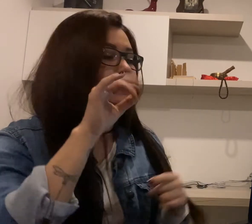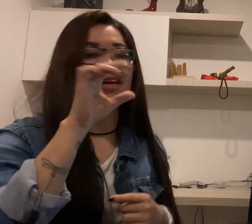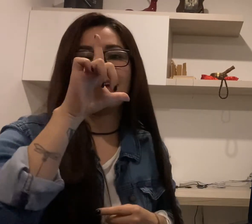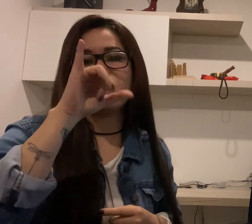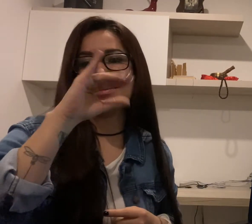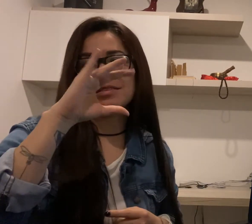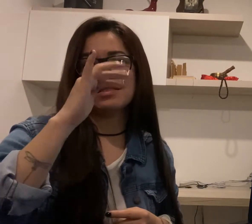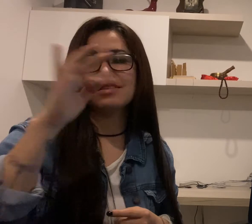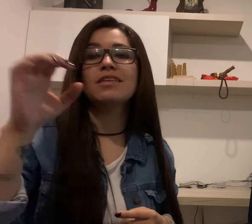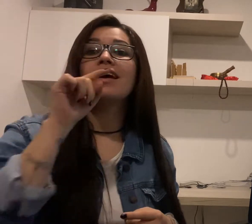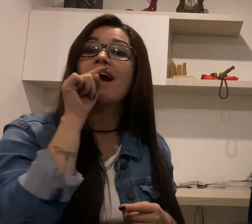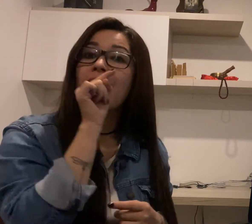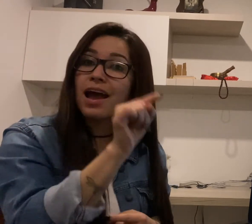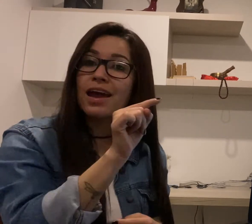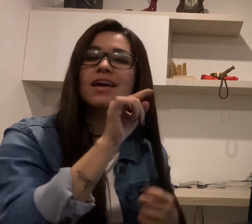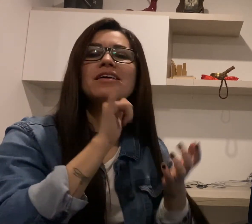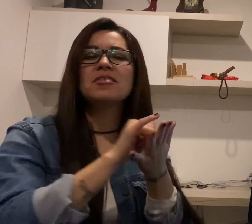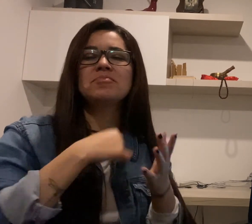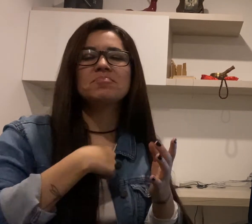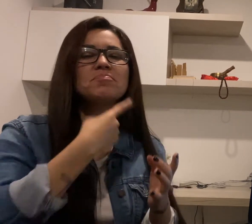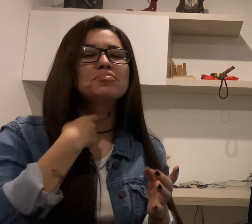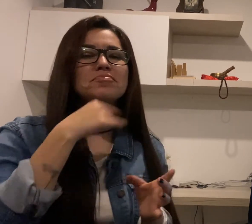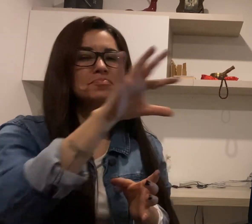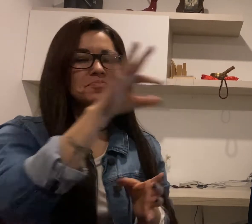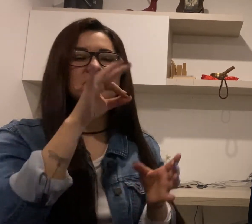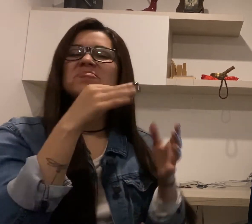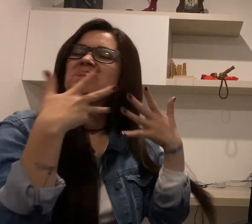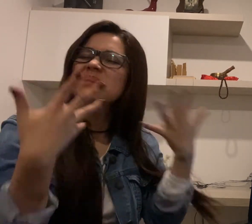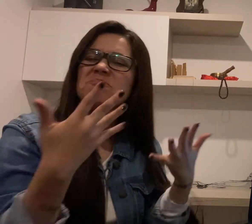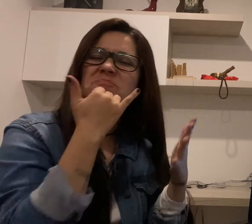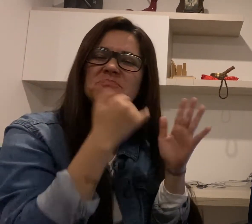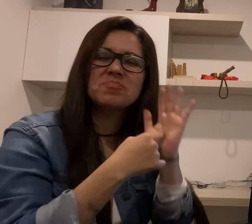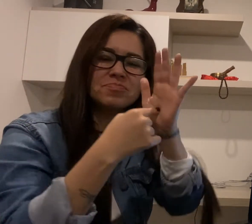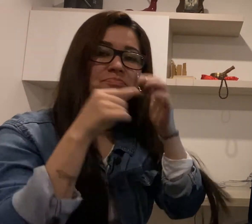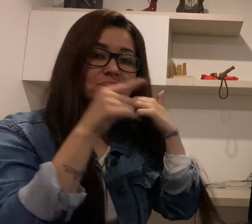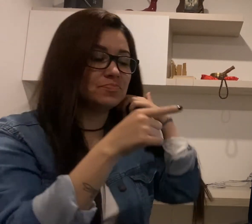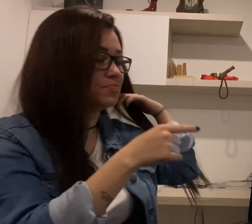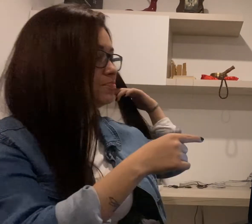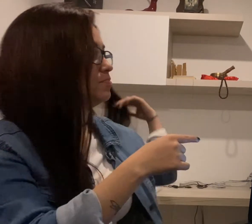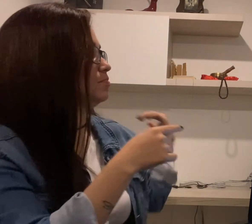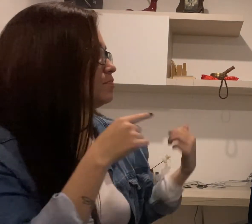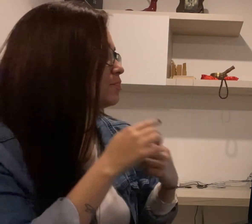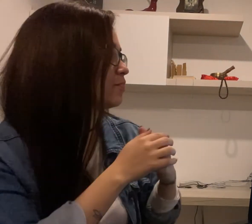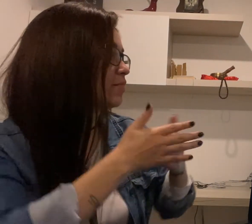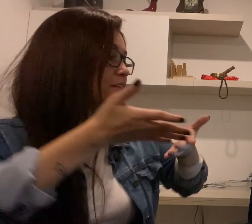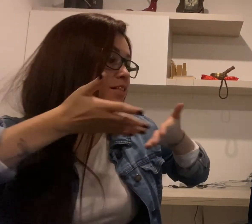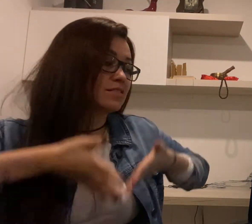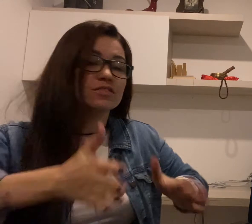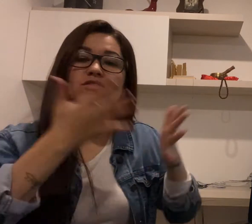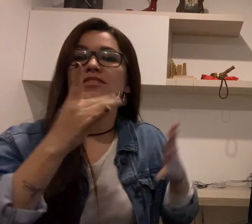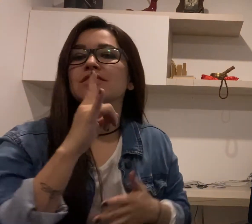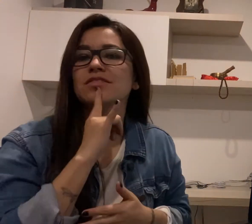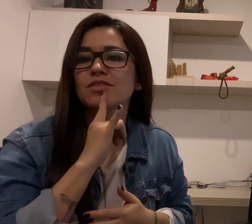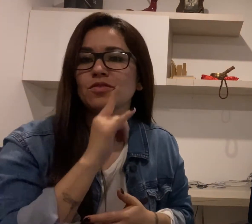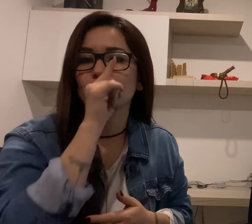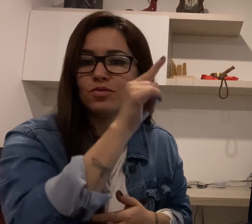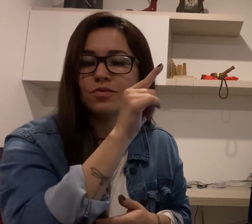interesante este representante, Roy Listenteis, que nació